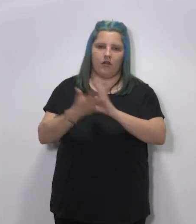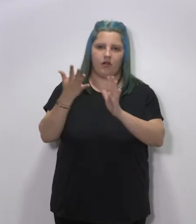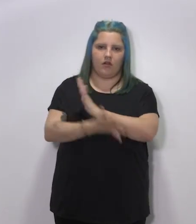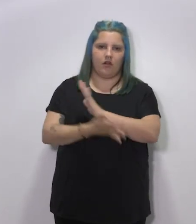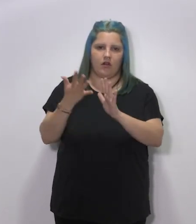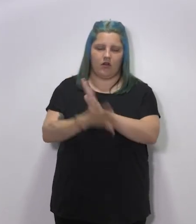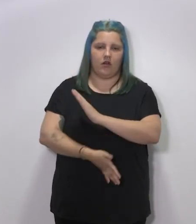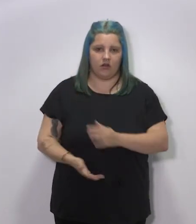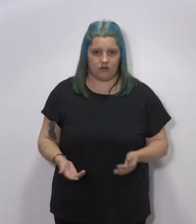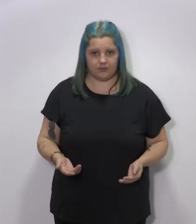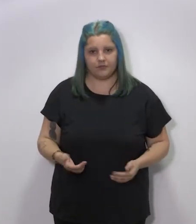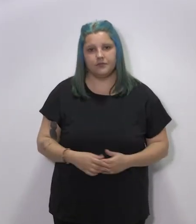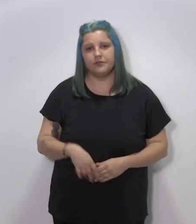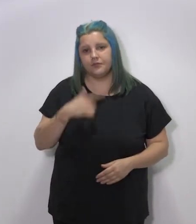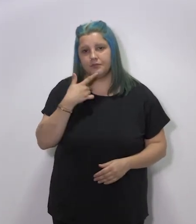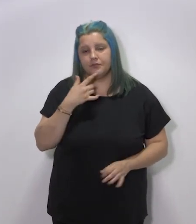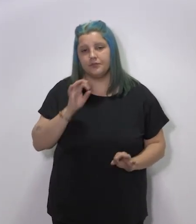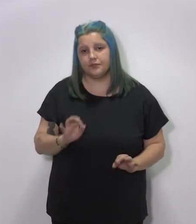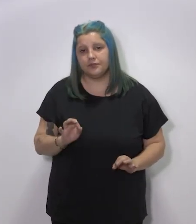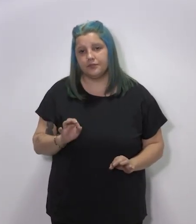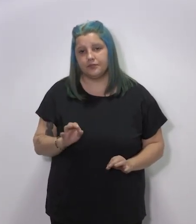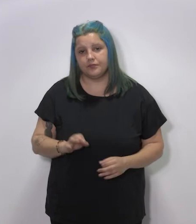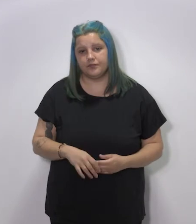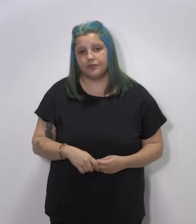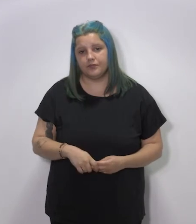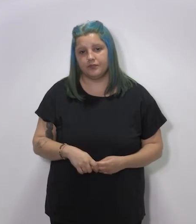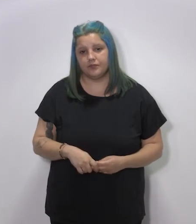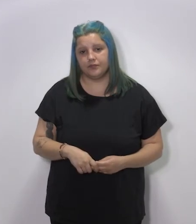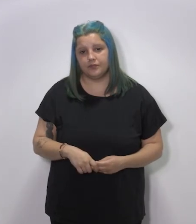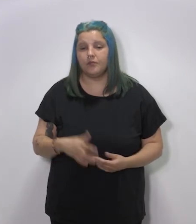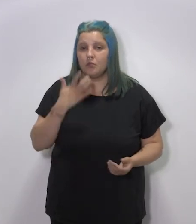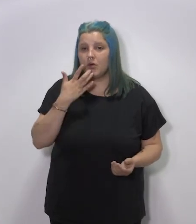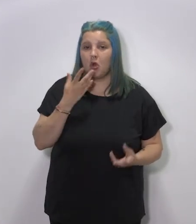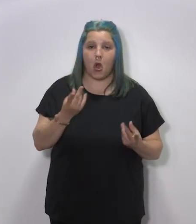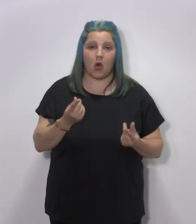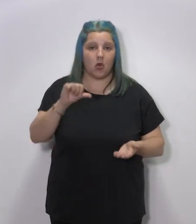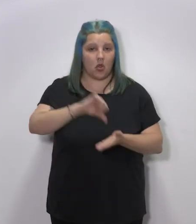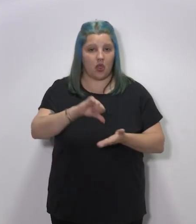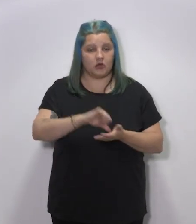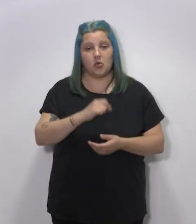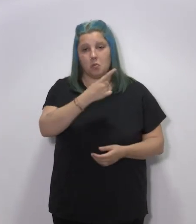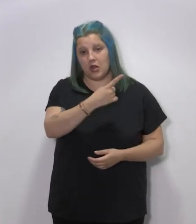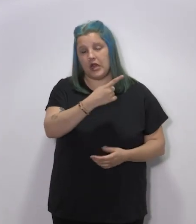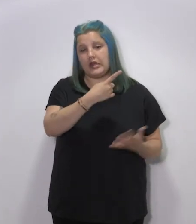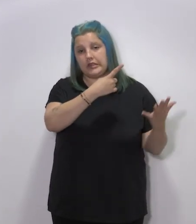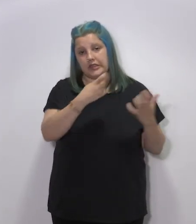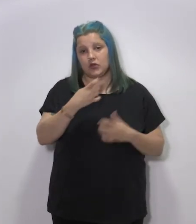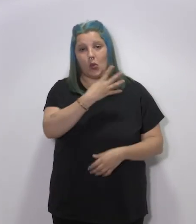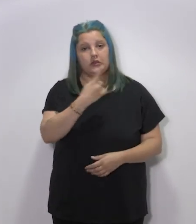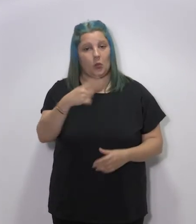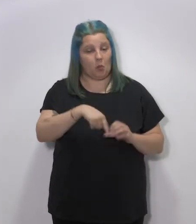quizás son un poco áridas, pasaría la zona centro de Logroño y Rioja Centro a 1